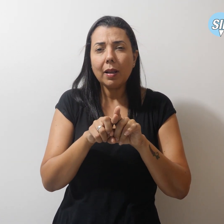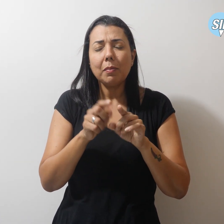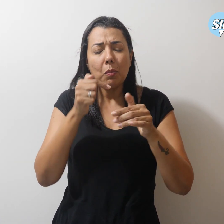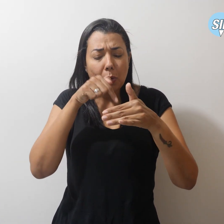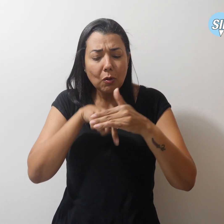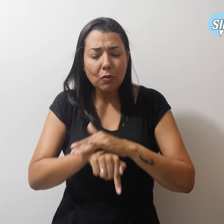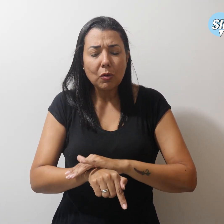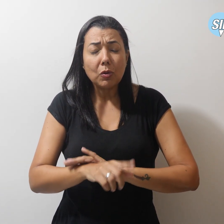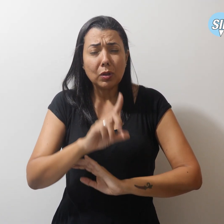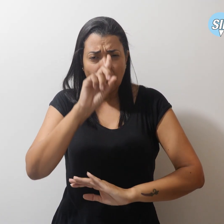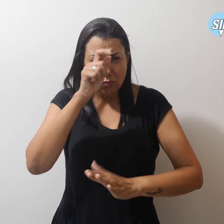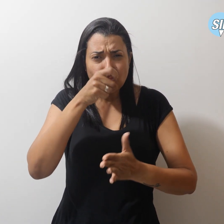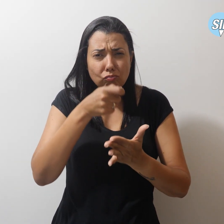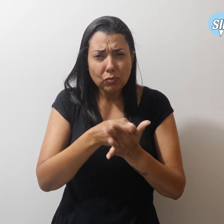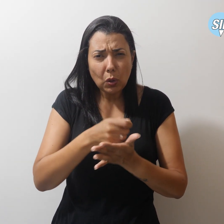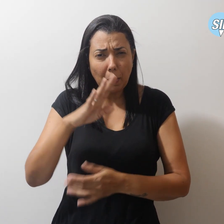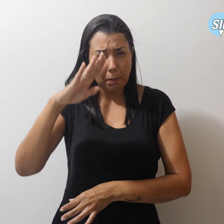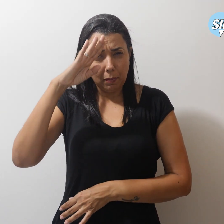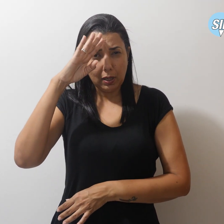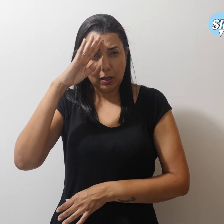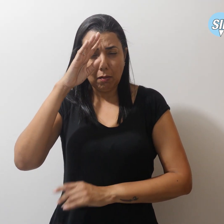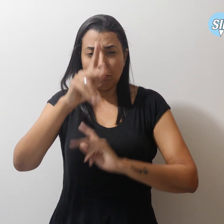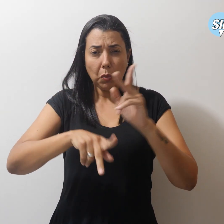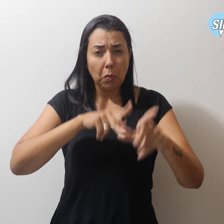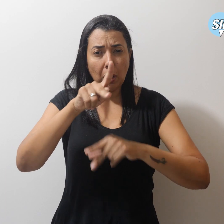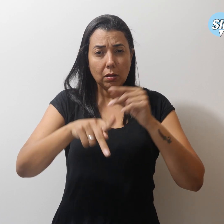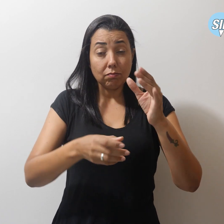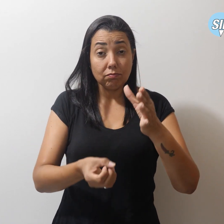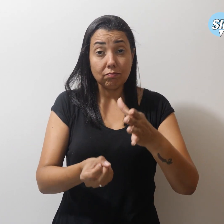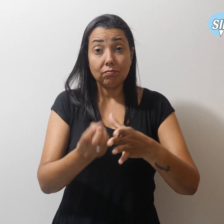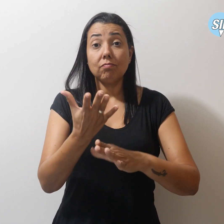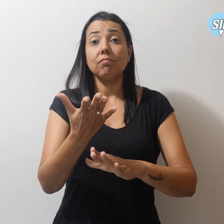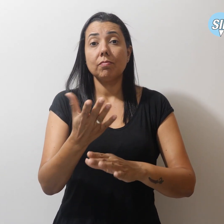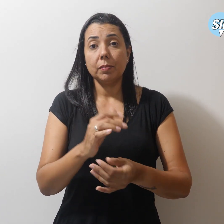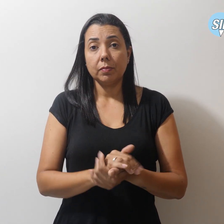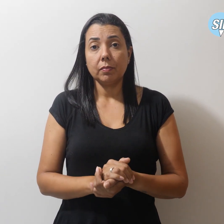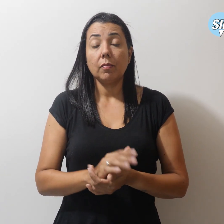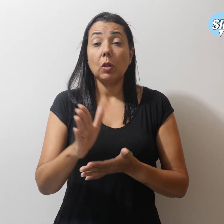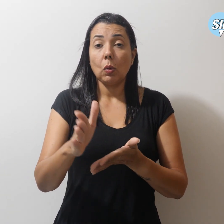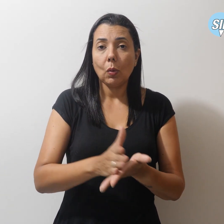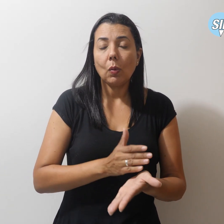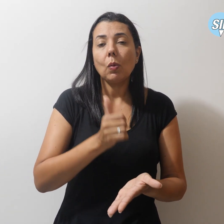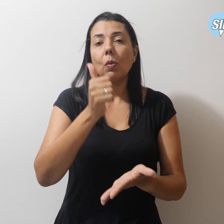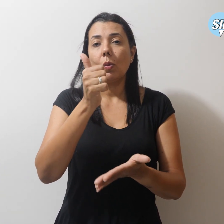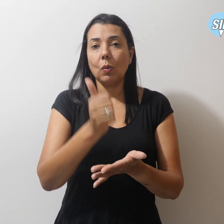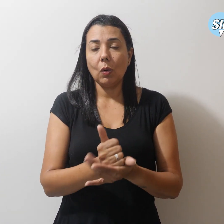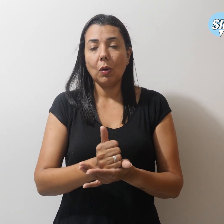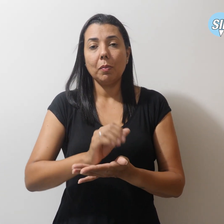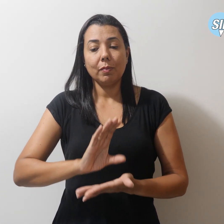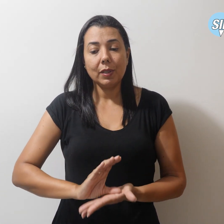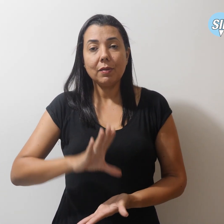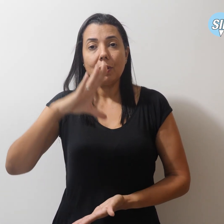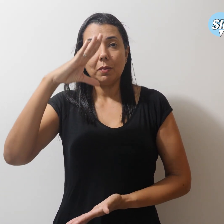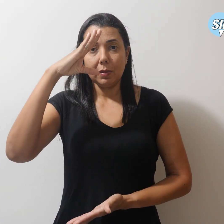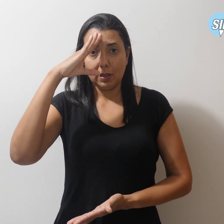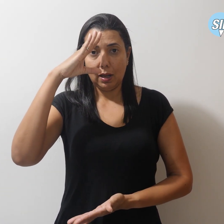militar causou na nação. O golpe civil militar empresarial